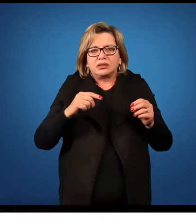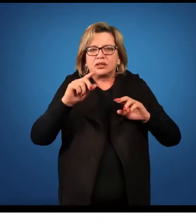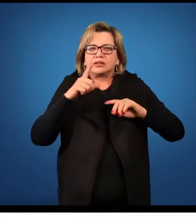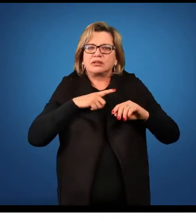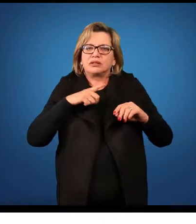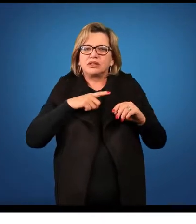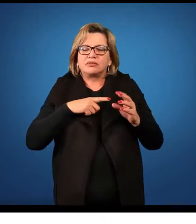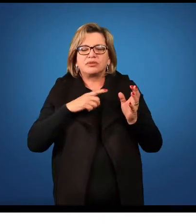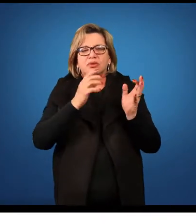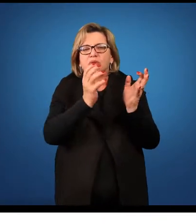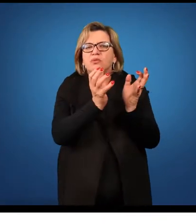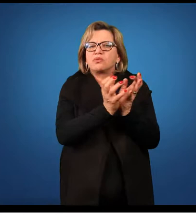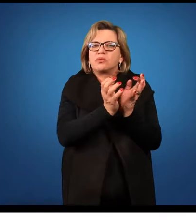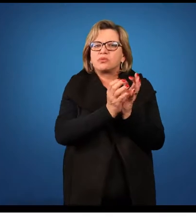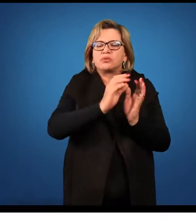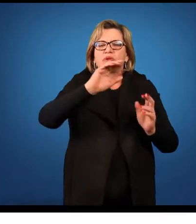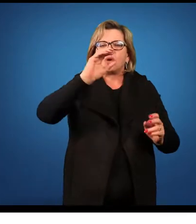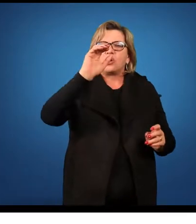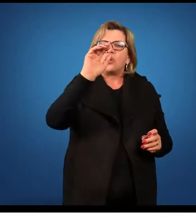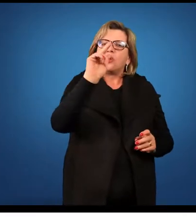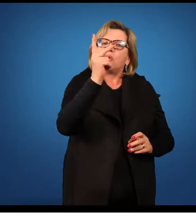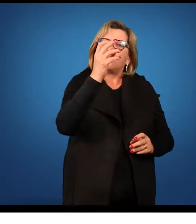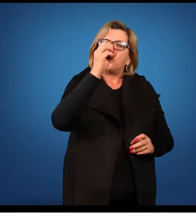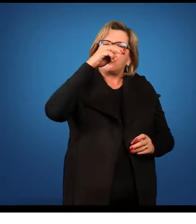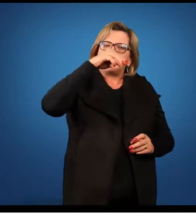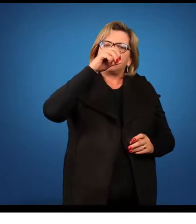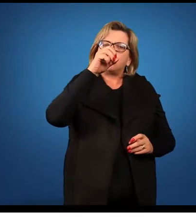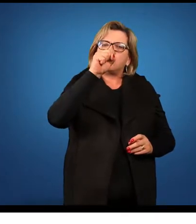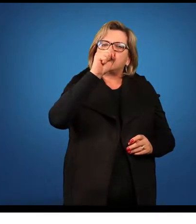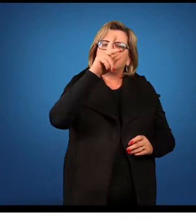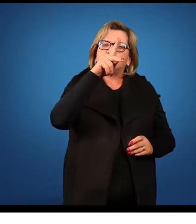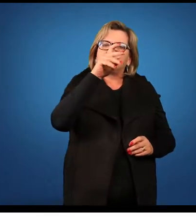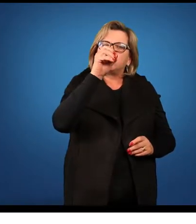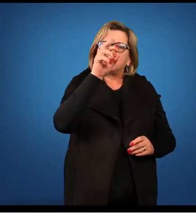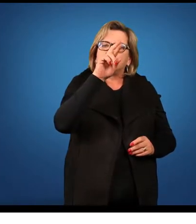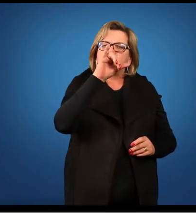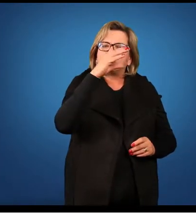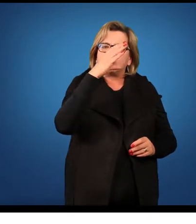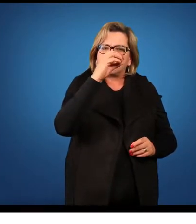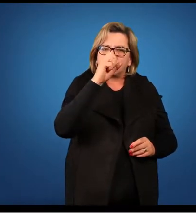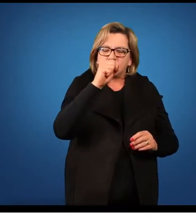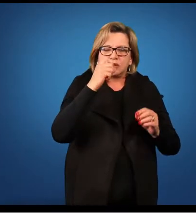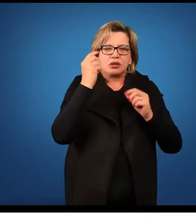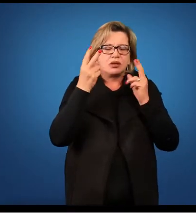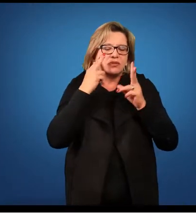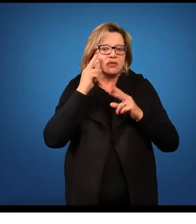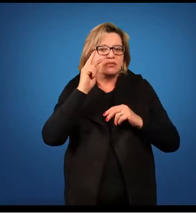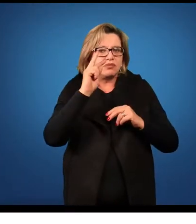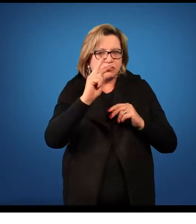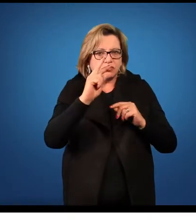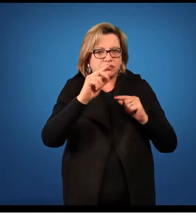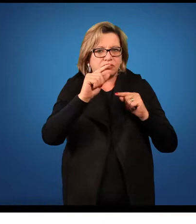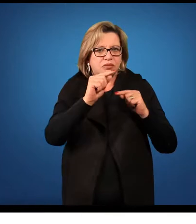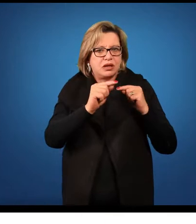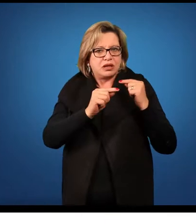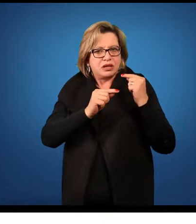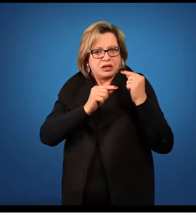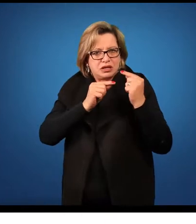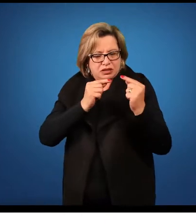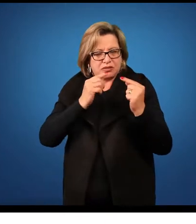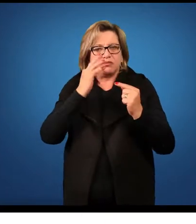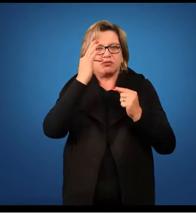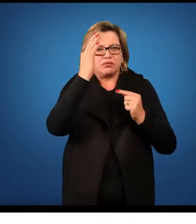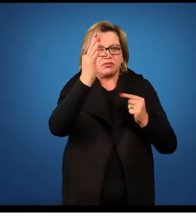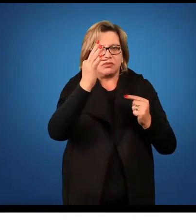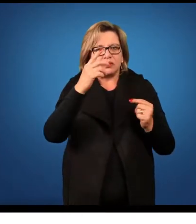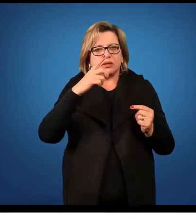casos nós temos os grupos homospóricos. O licopóide que nós iremos ver em eventos